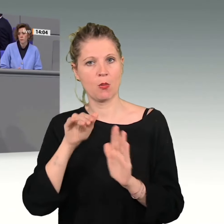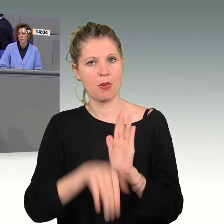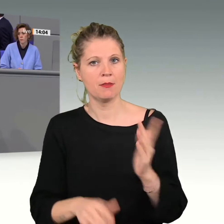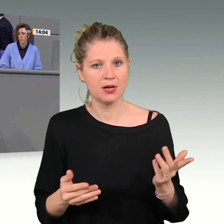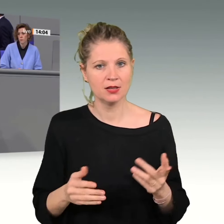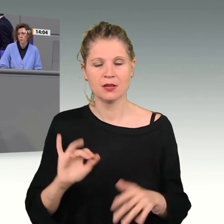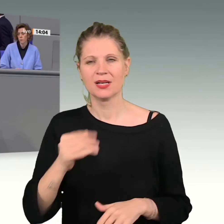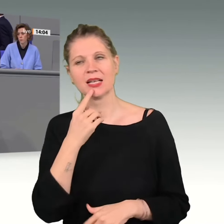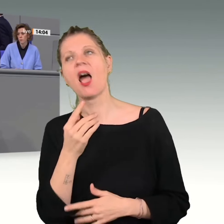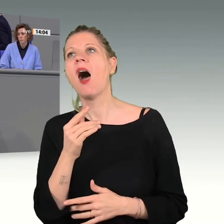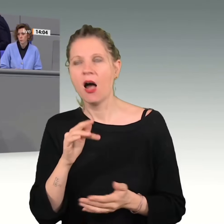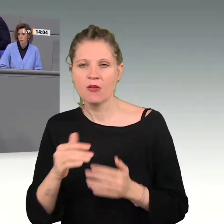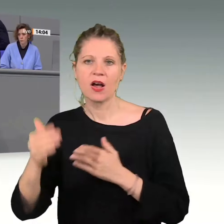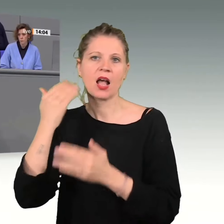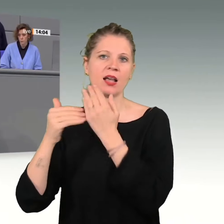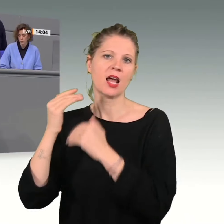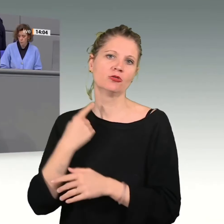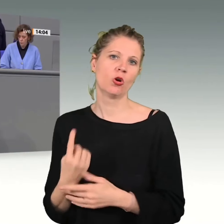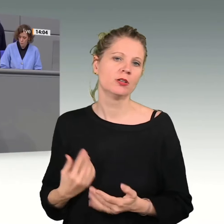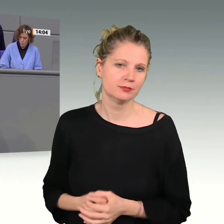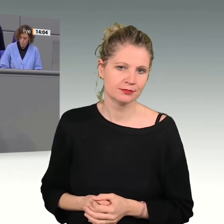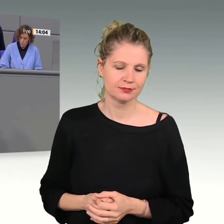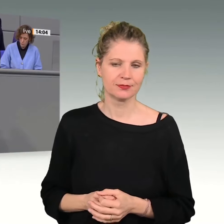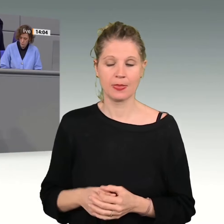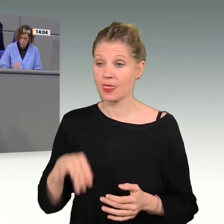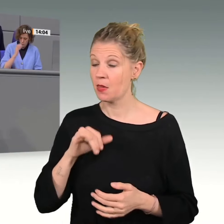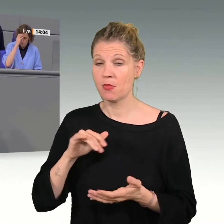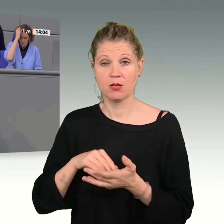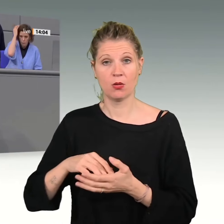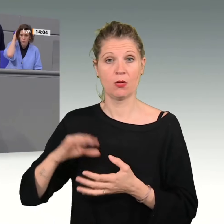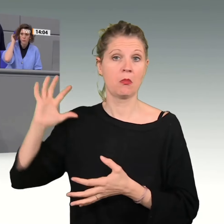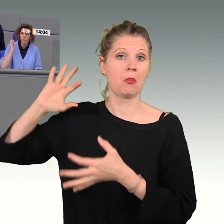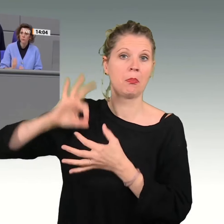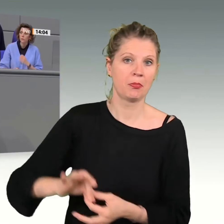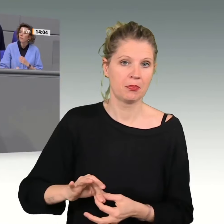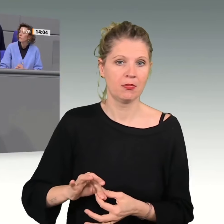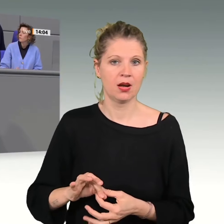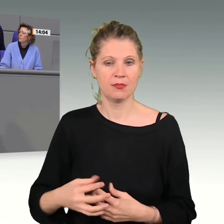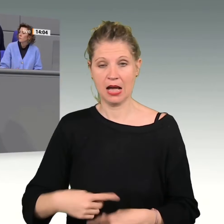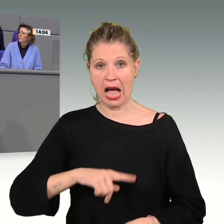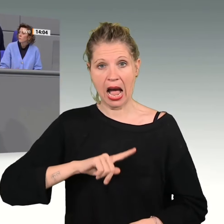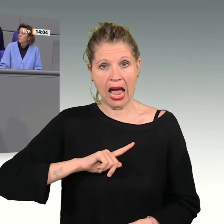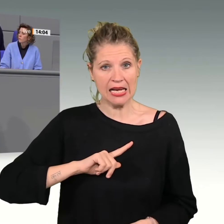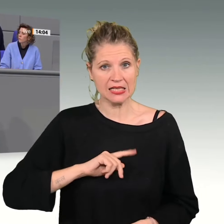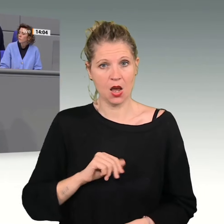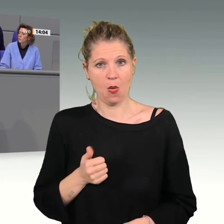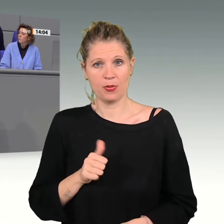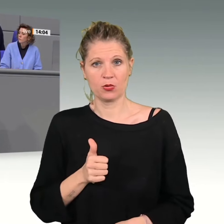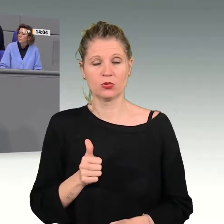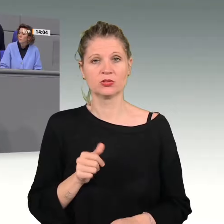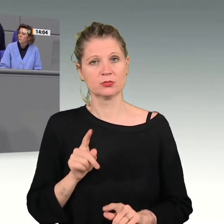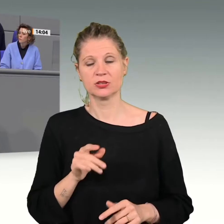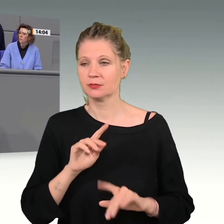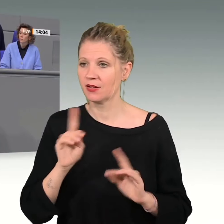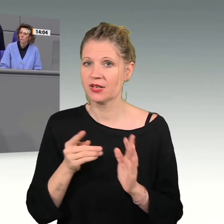Vergangenheit. Die wird sogar dann noch herangezogen, wenn man eigene Prognosen immer wieder nach unten